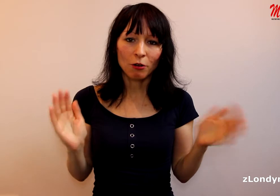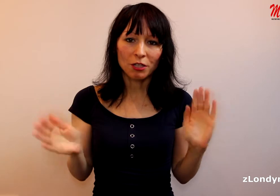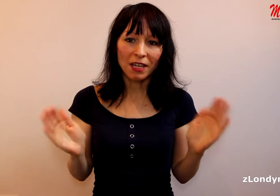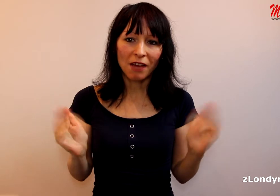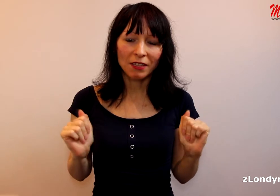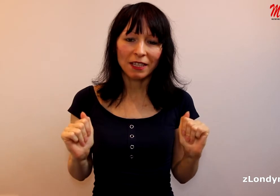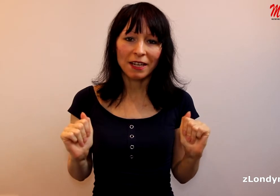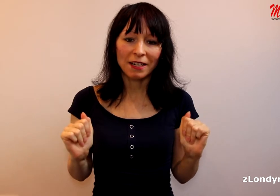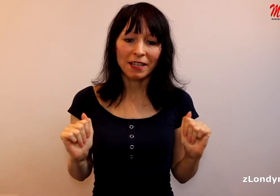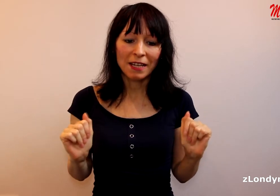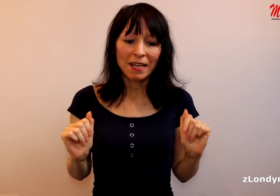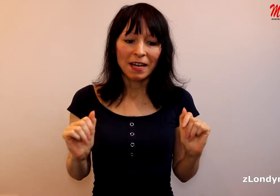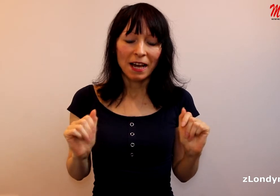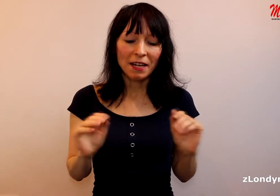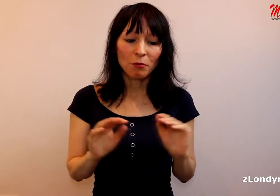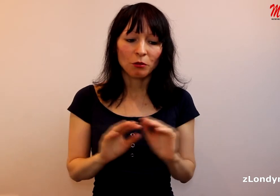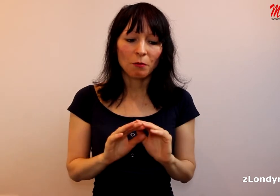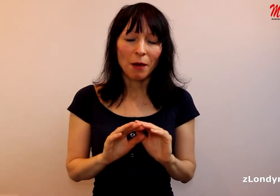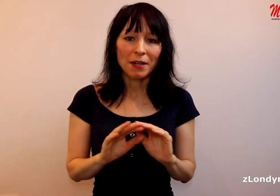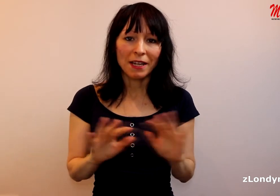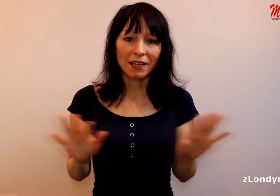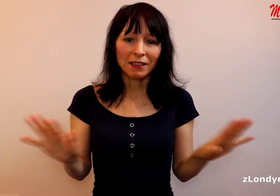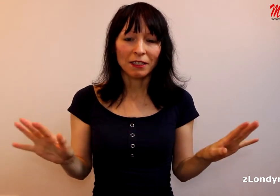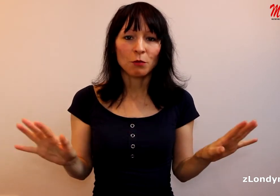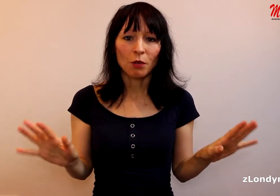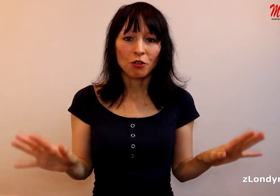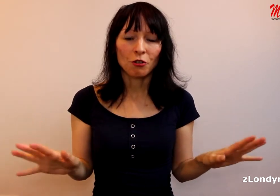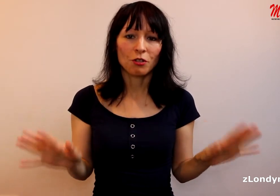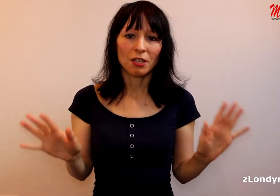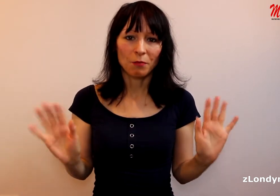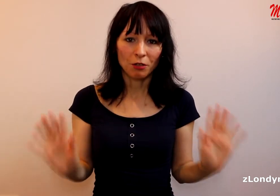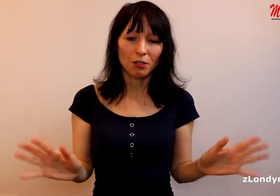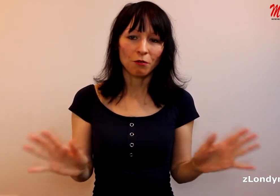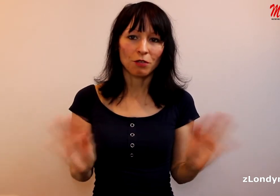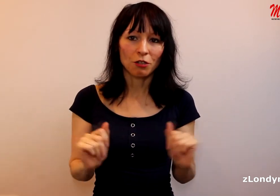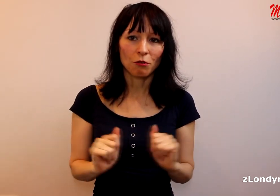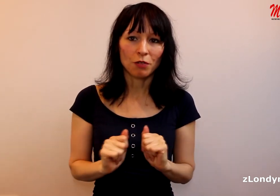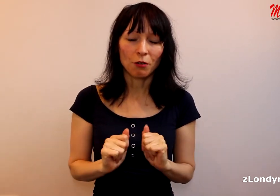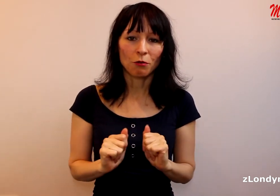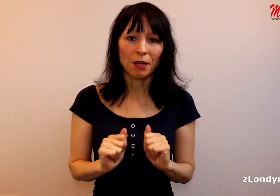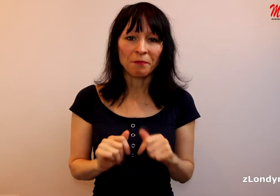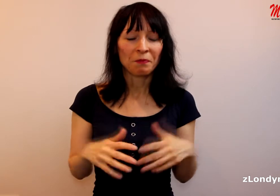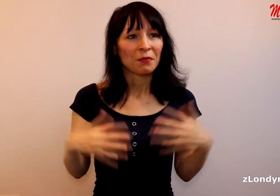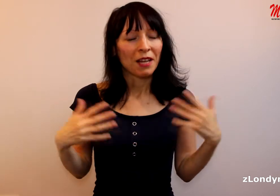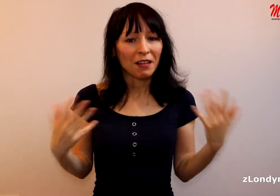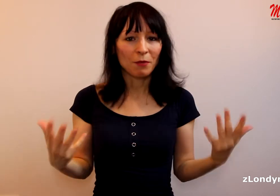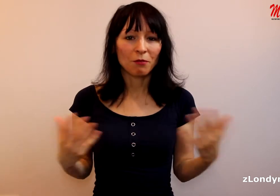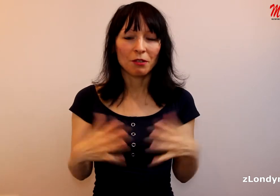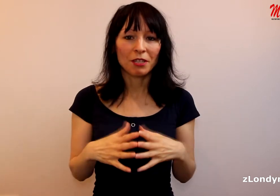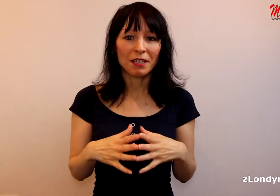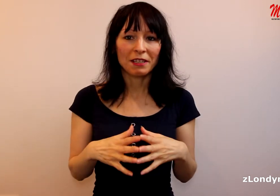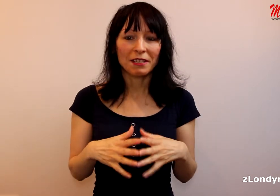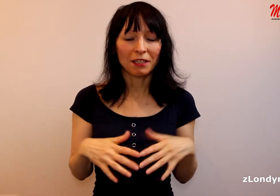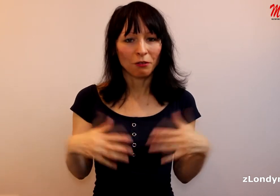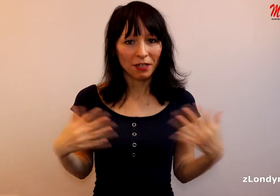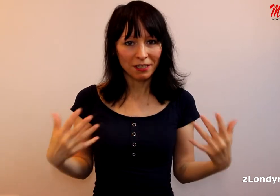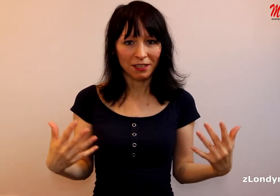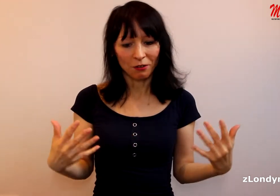osekávat ty hrany a nebo to máme nechat a ta společnost se přirozenou cestou zreguluje. Ale v minulosti se to nestalo.